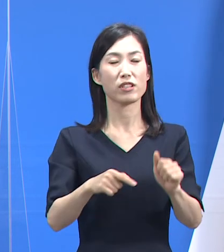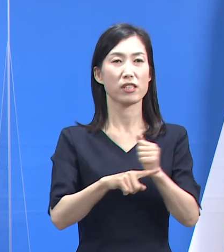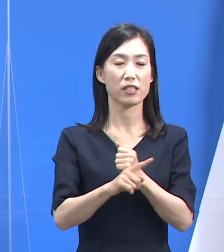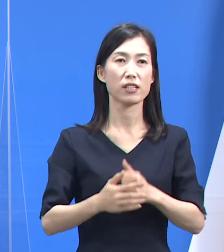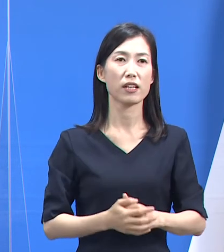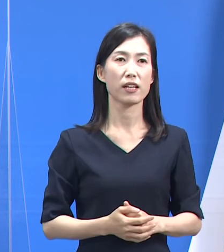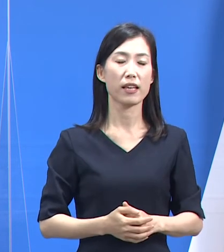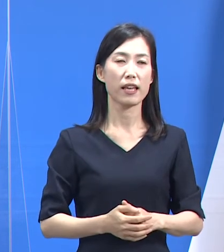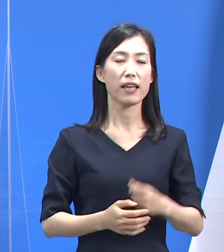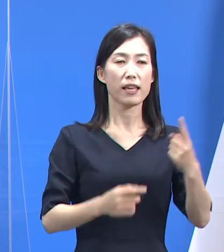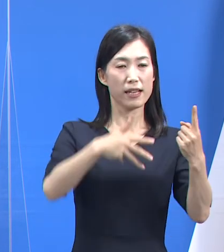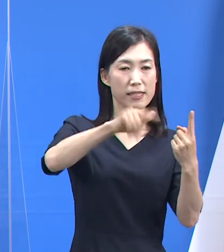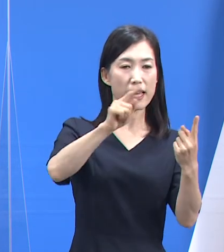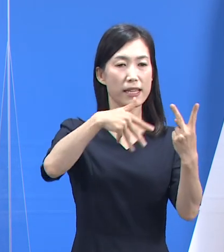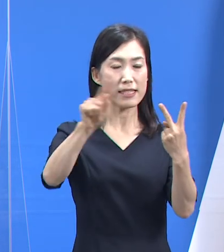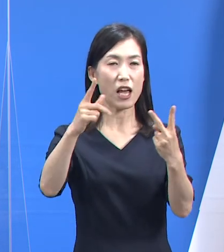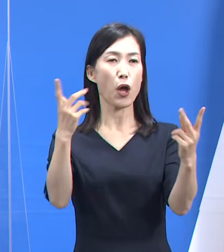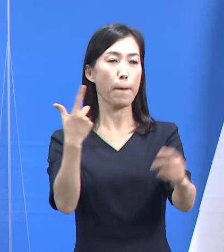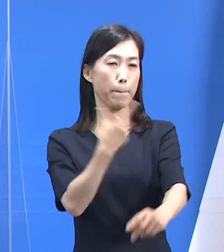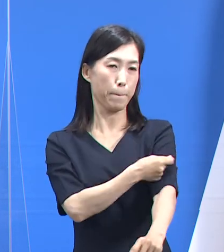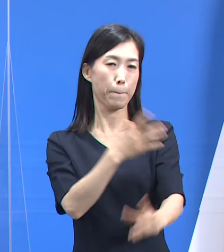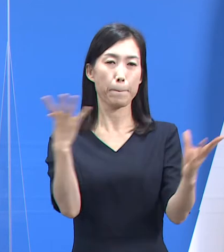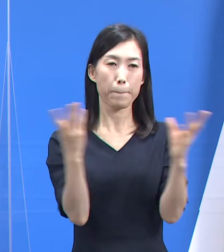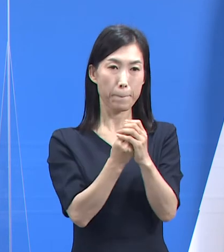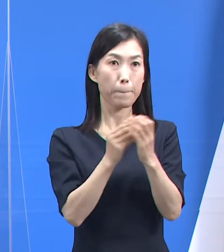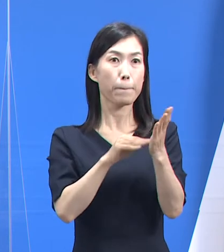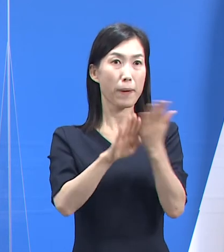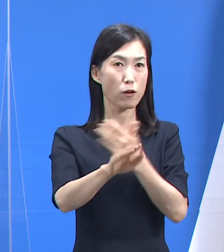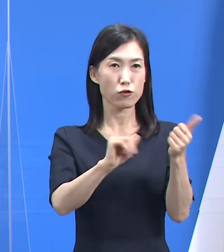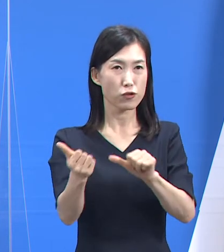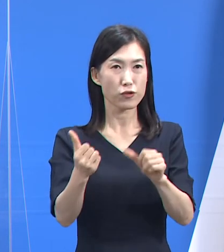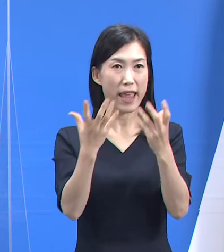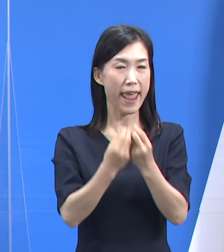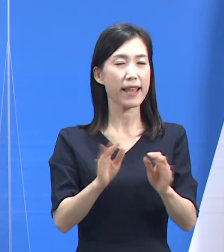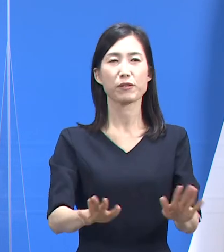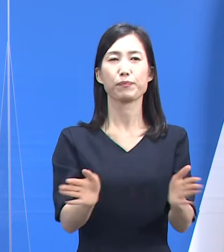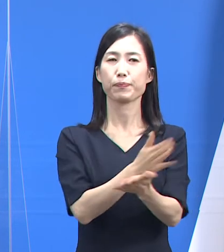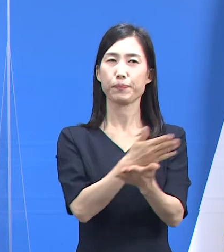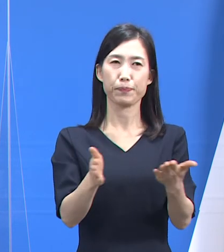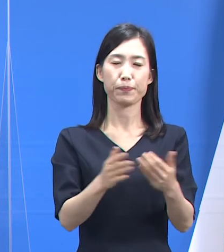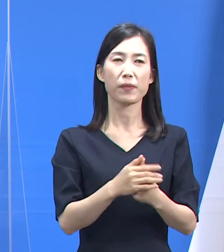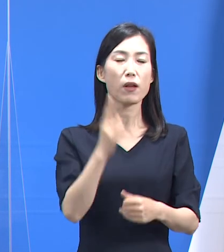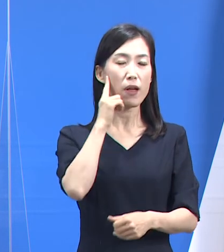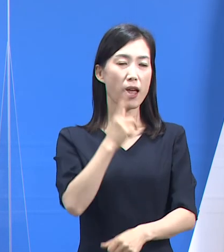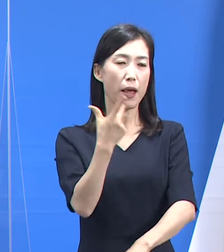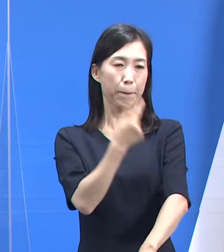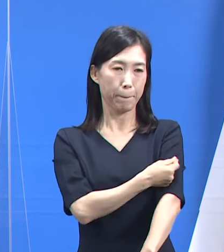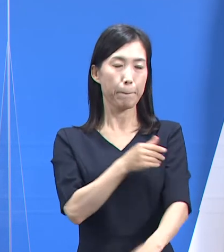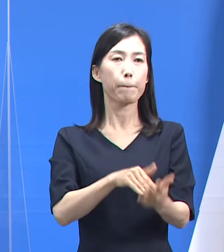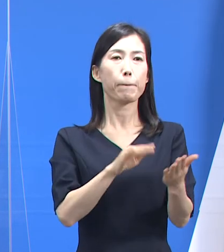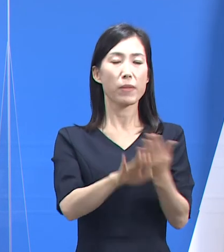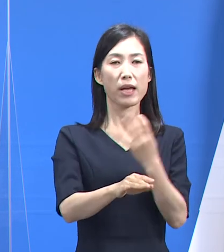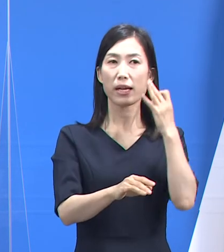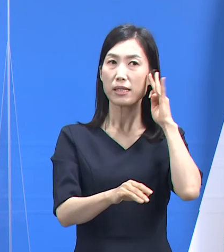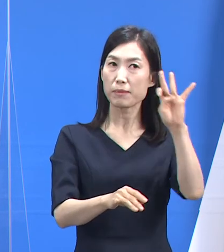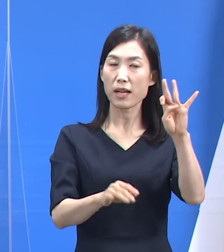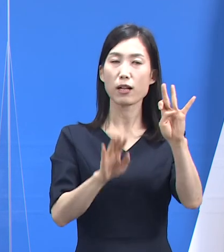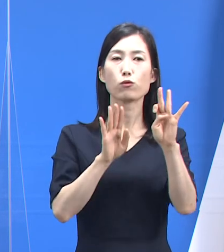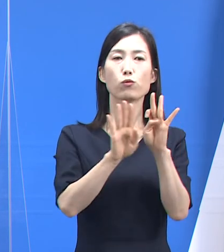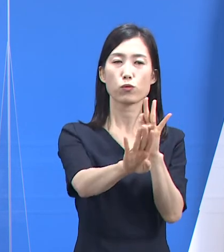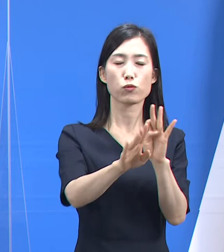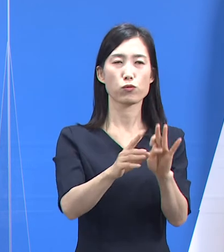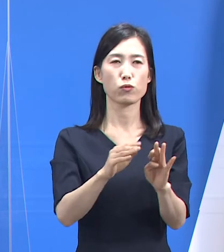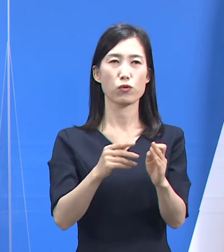중에서 사망했던 사례는 도내 아직 없고 1차 접종 후 14일 이상 경과한 시점에 확진된 사람들